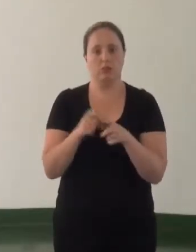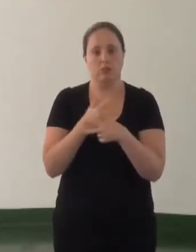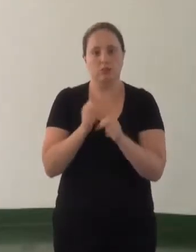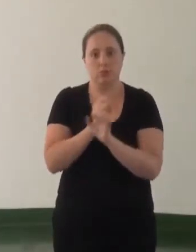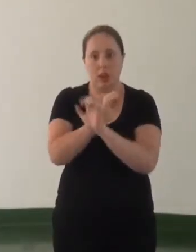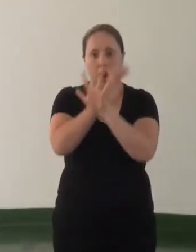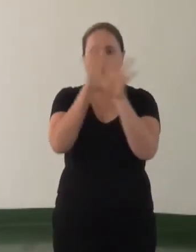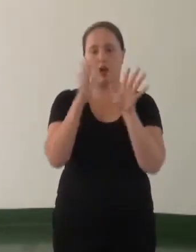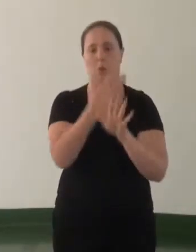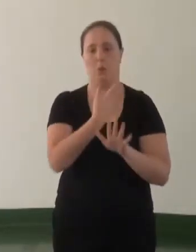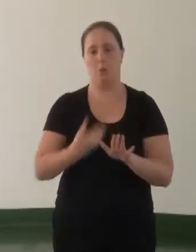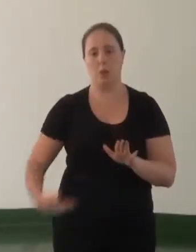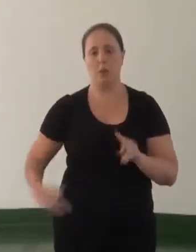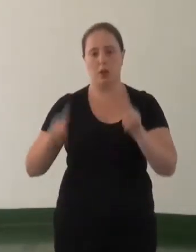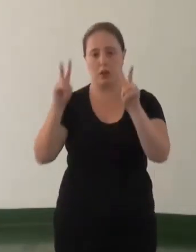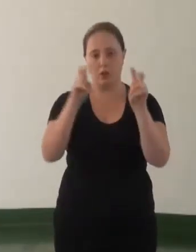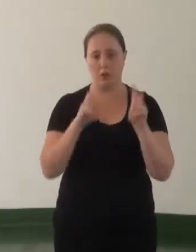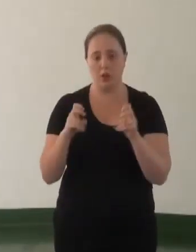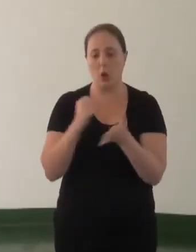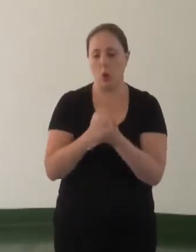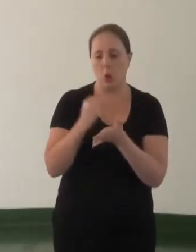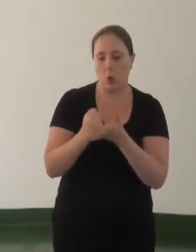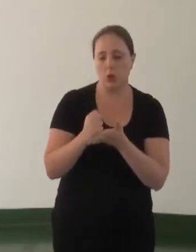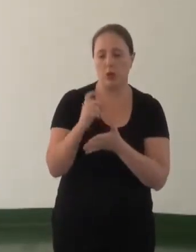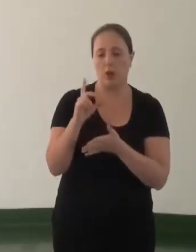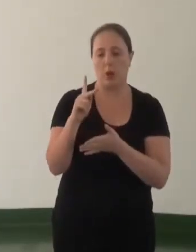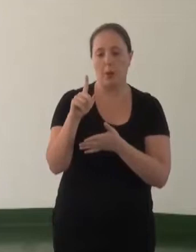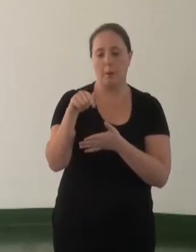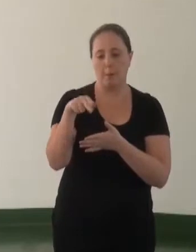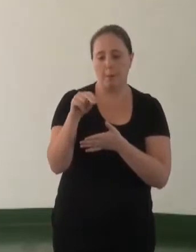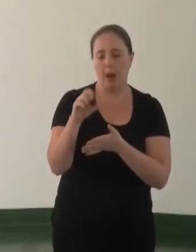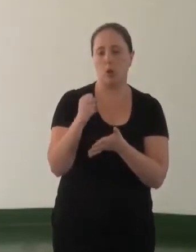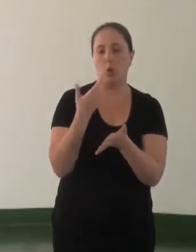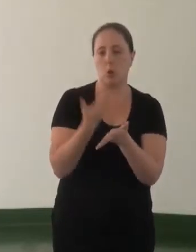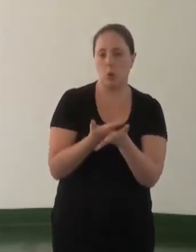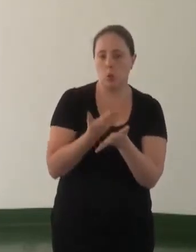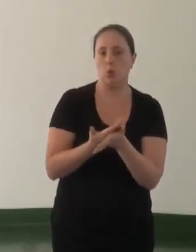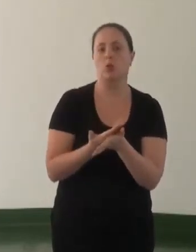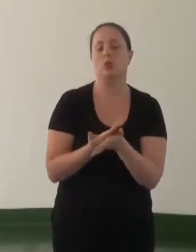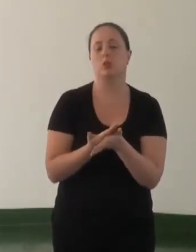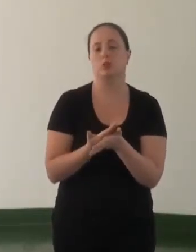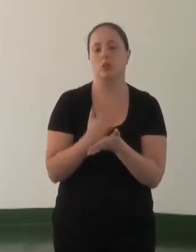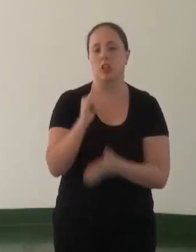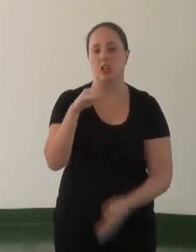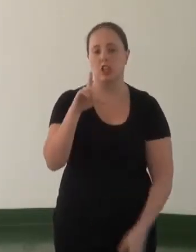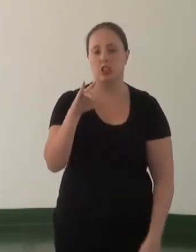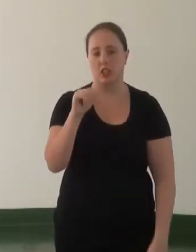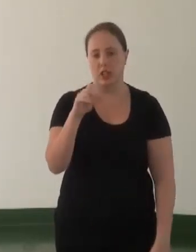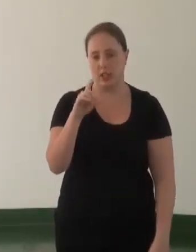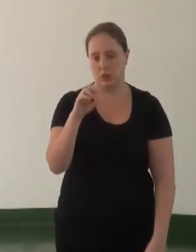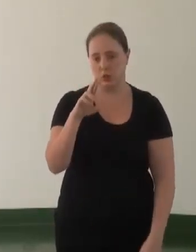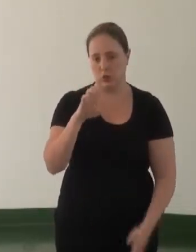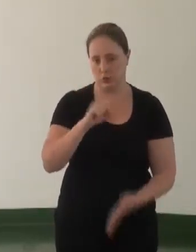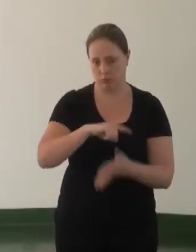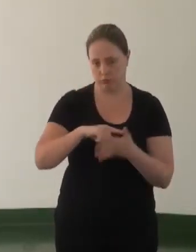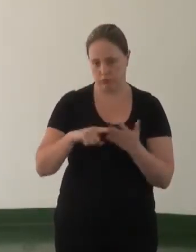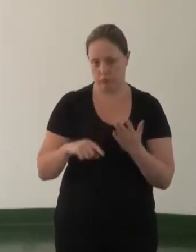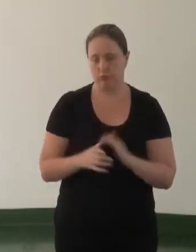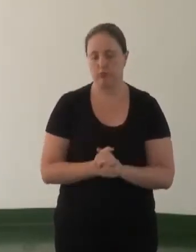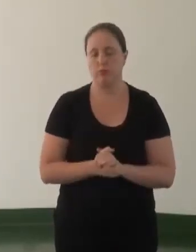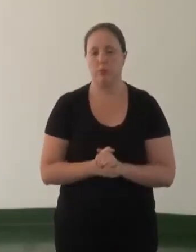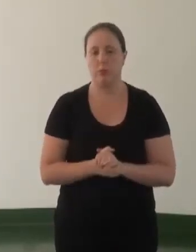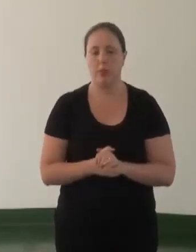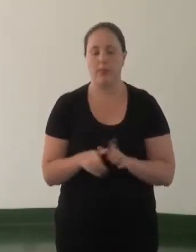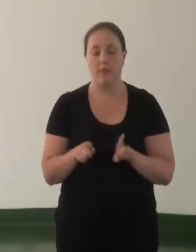pública referente a contratos, planos, estudos, indicadores. Enfim, atuação no